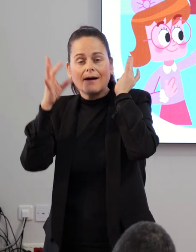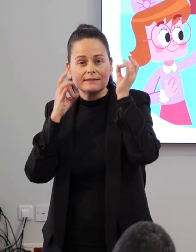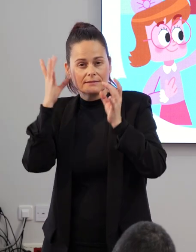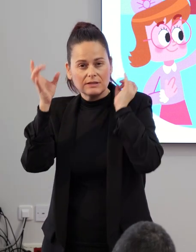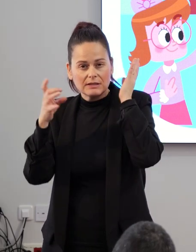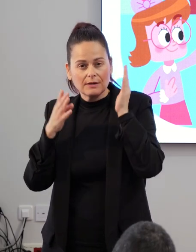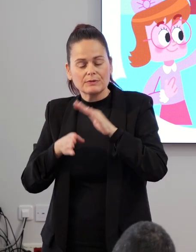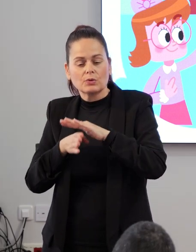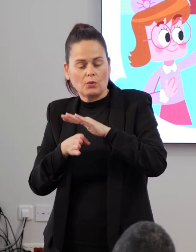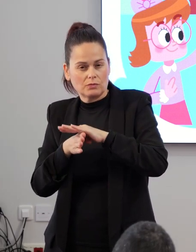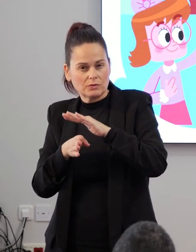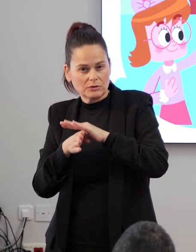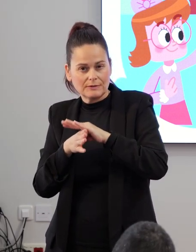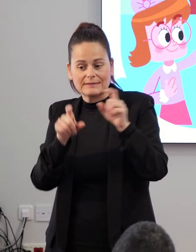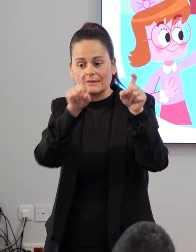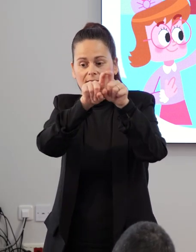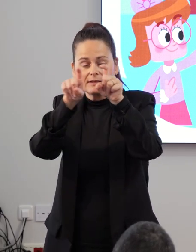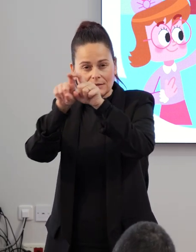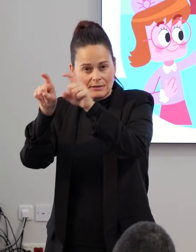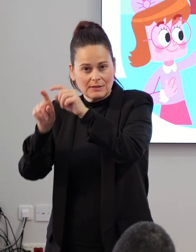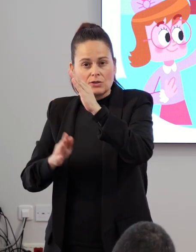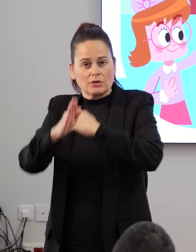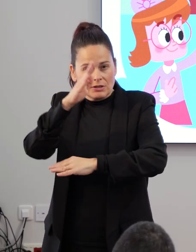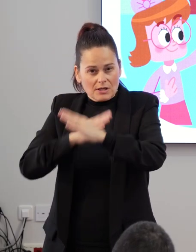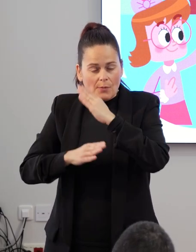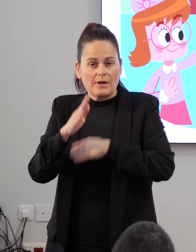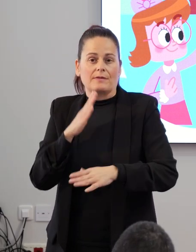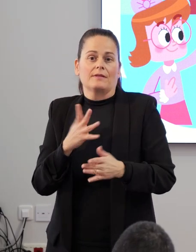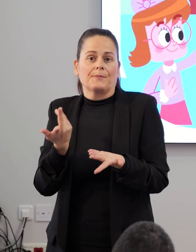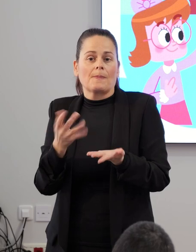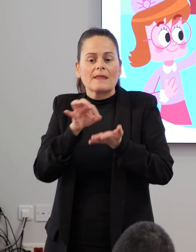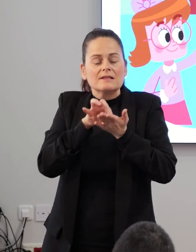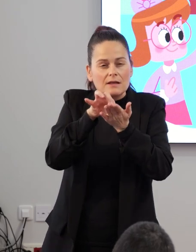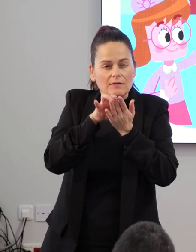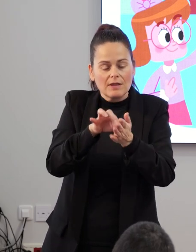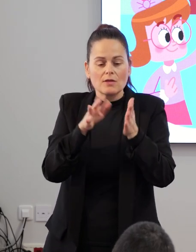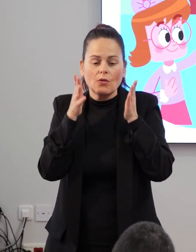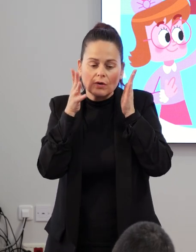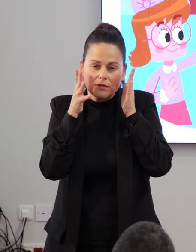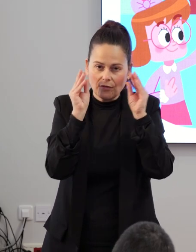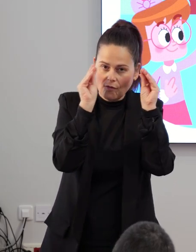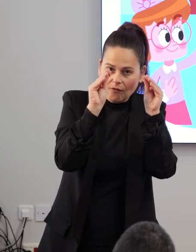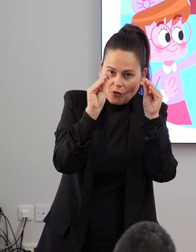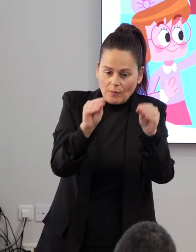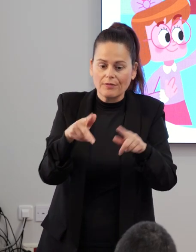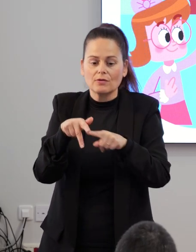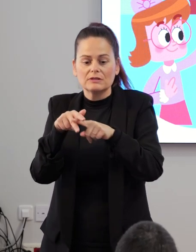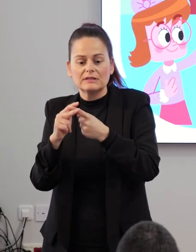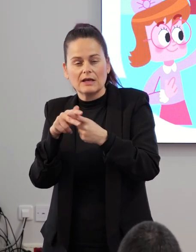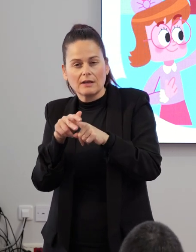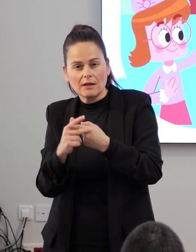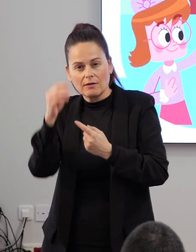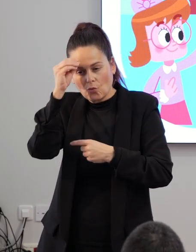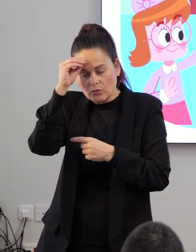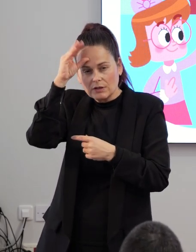permanentes que realizan las entidades de discapacidad, como son servicios de orientación e información, taller de estimulación